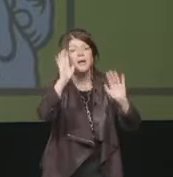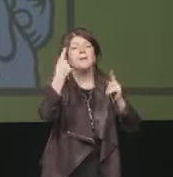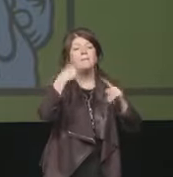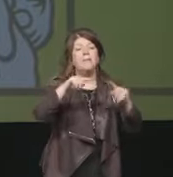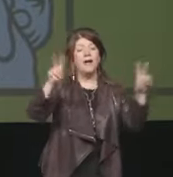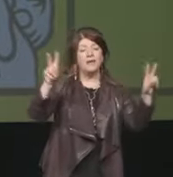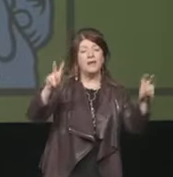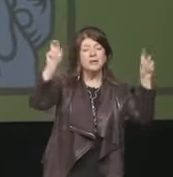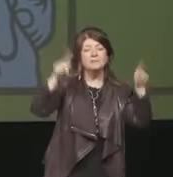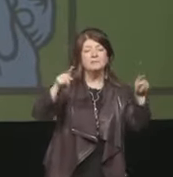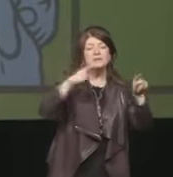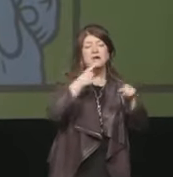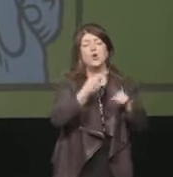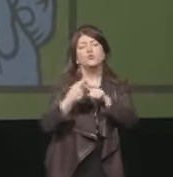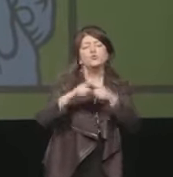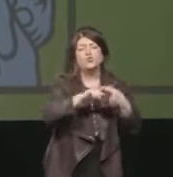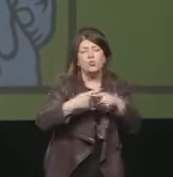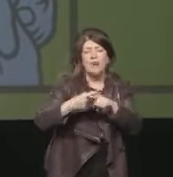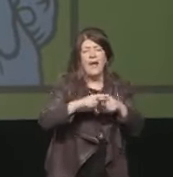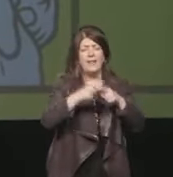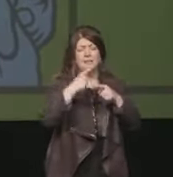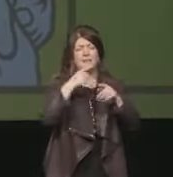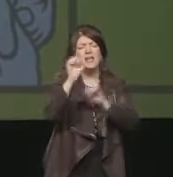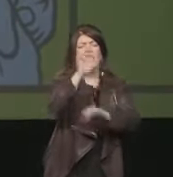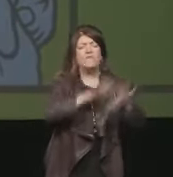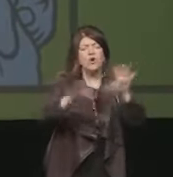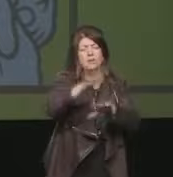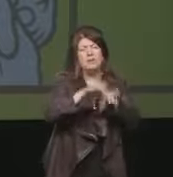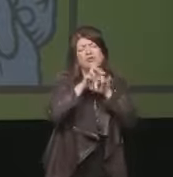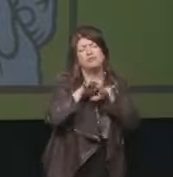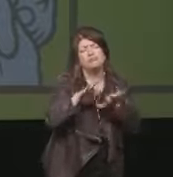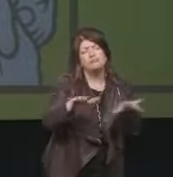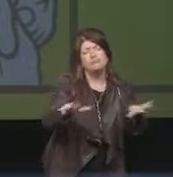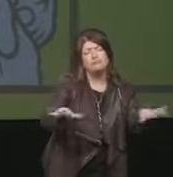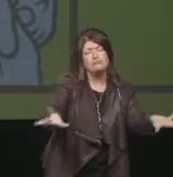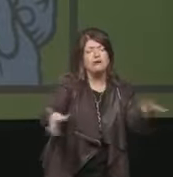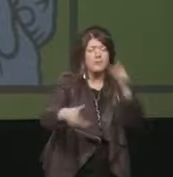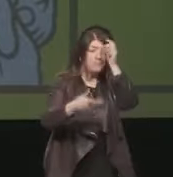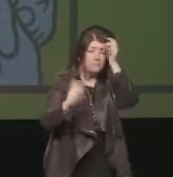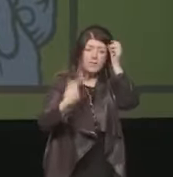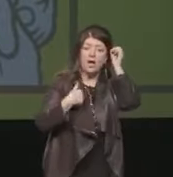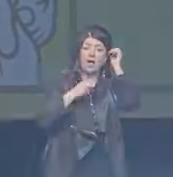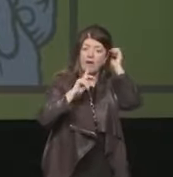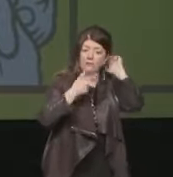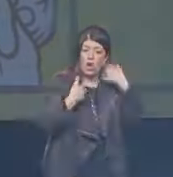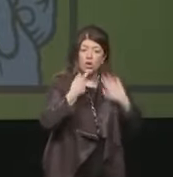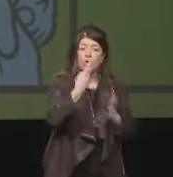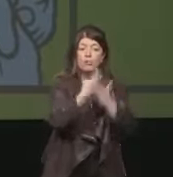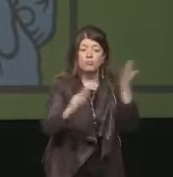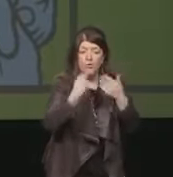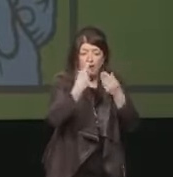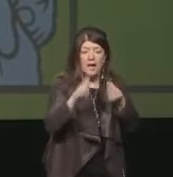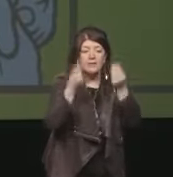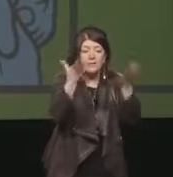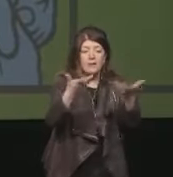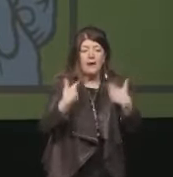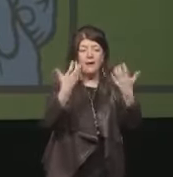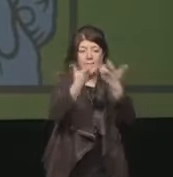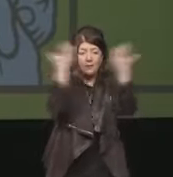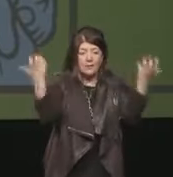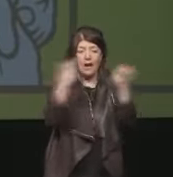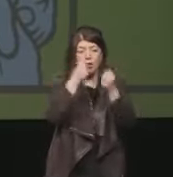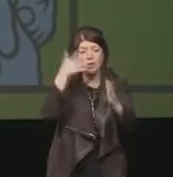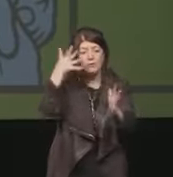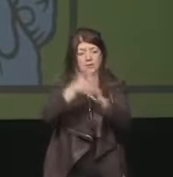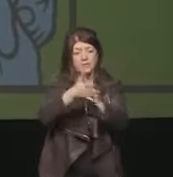che i mezzi di informazione non mancano di evidenziare quasi quotidianamente e che io voglio provare ad illustrarvi con trasparenza, evitando